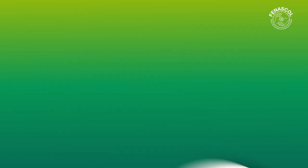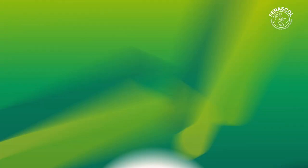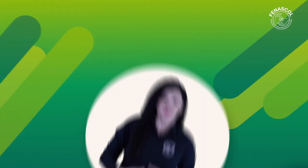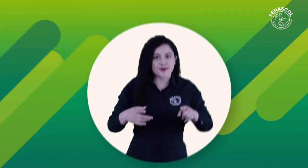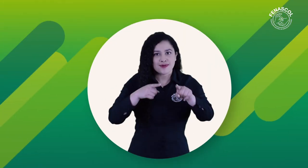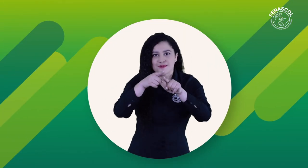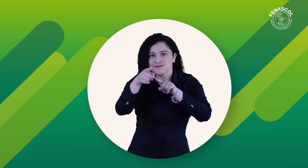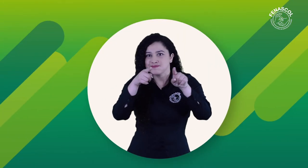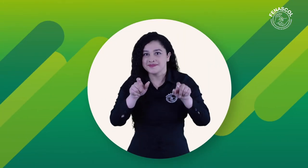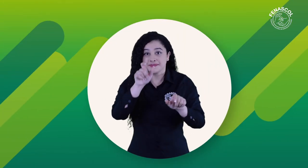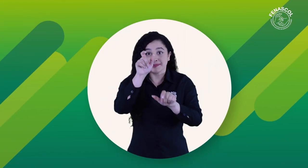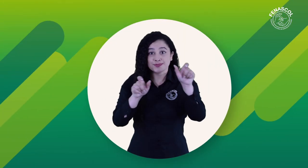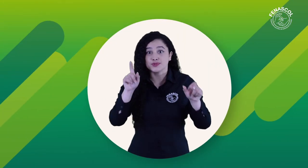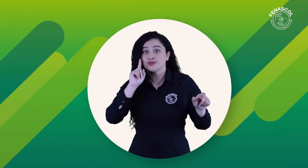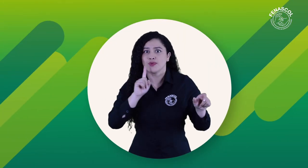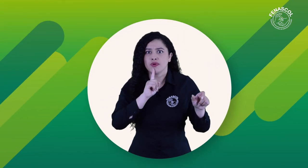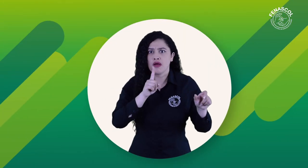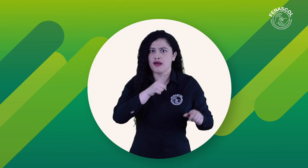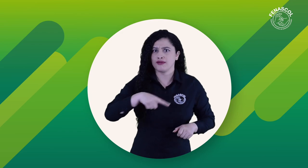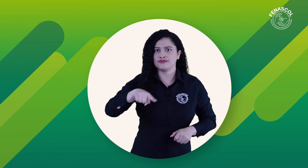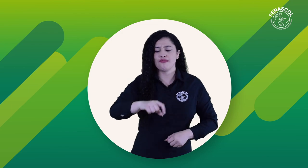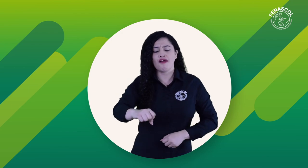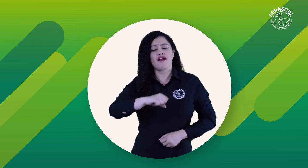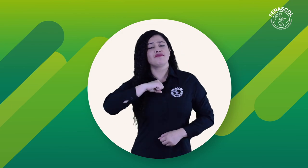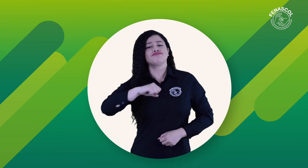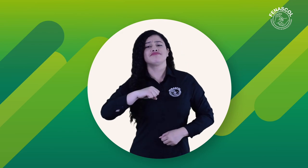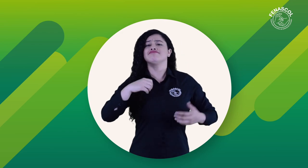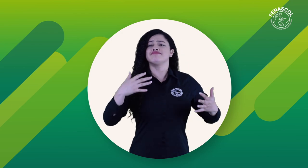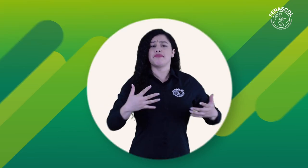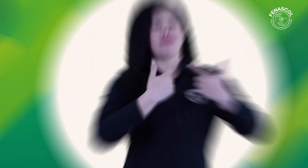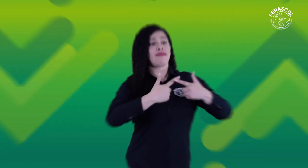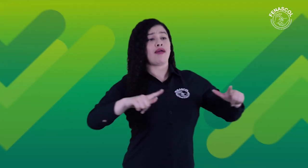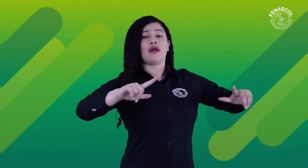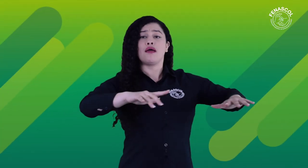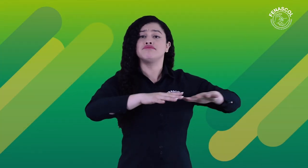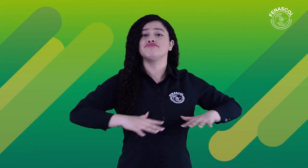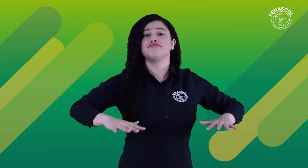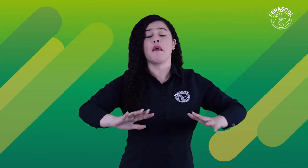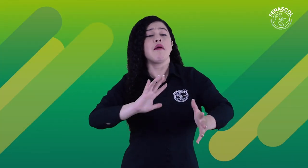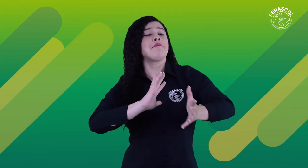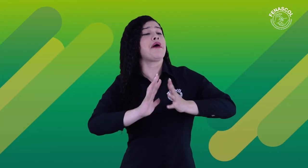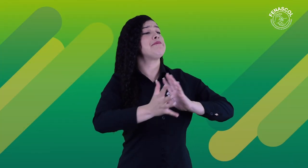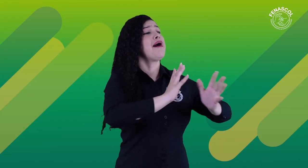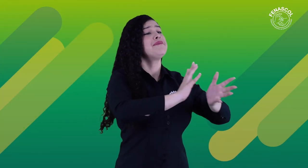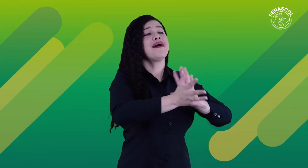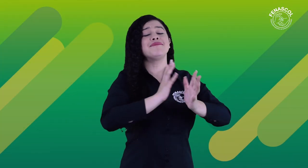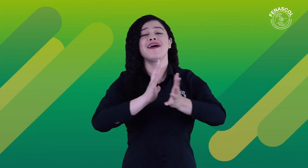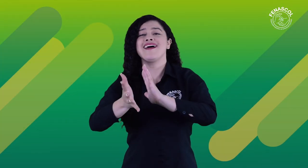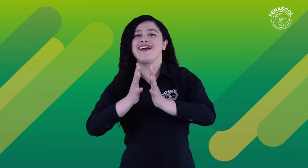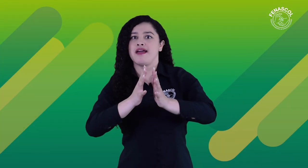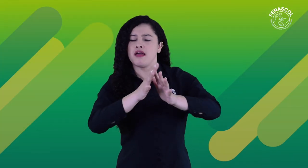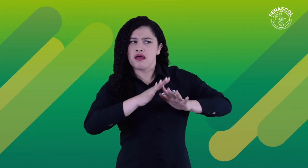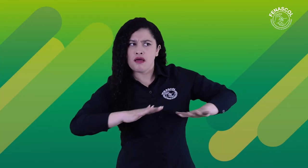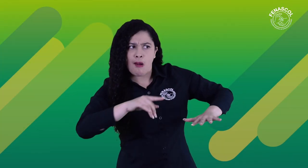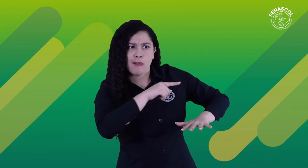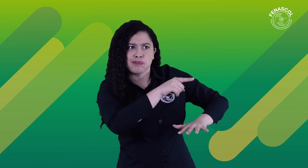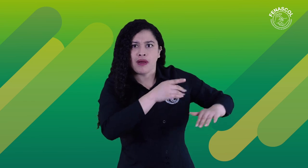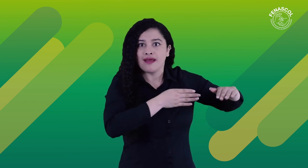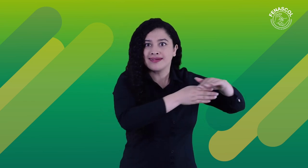Las personas sordas tienen el derecho a comunicarse en lengua de señas y en este momento lo hacen con libertad. Esta acción